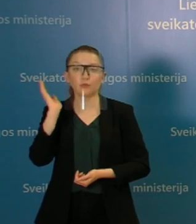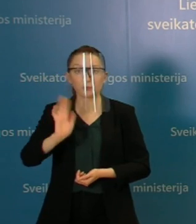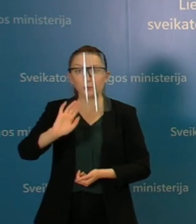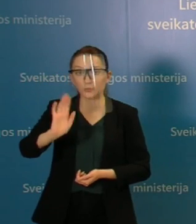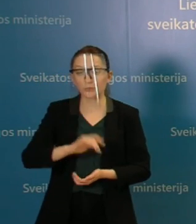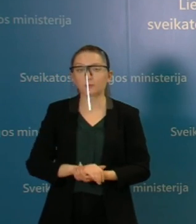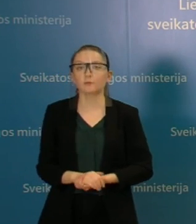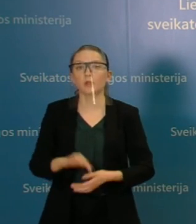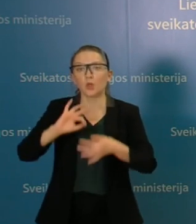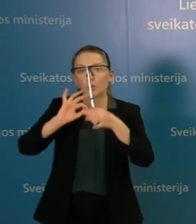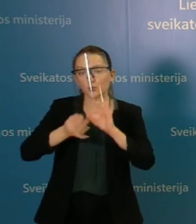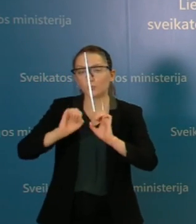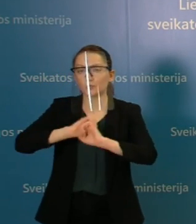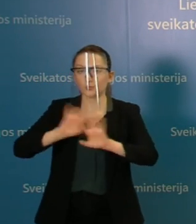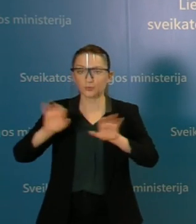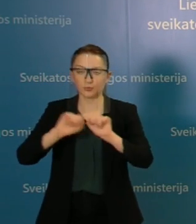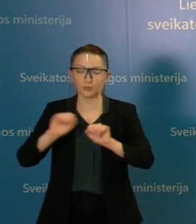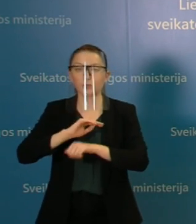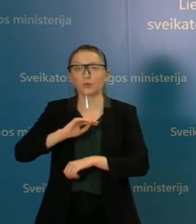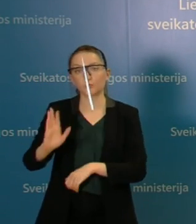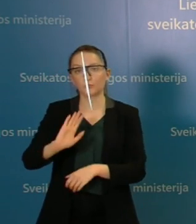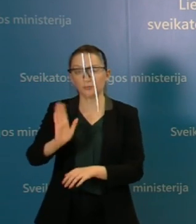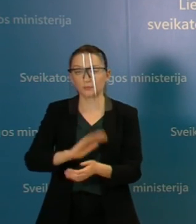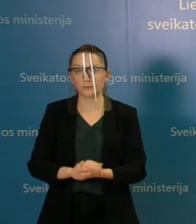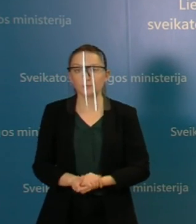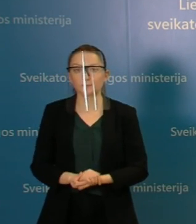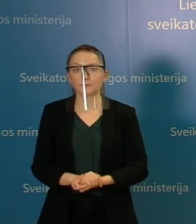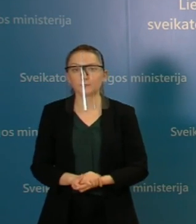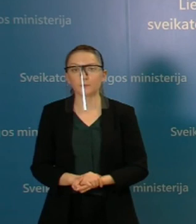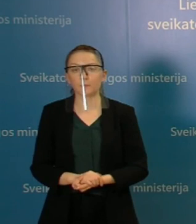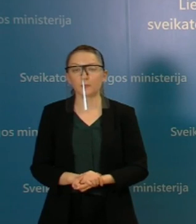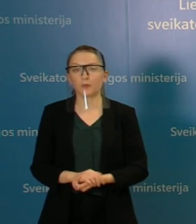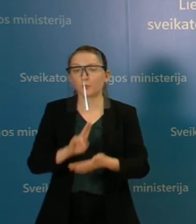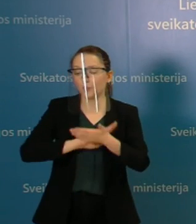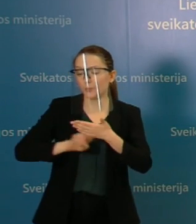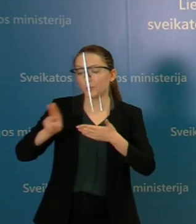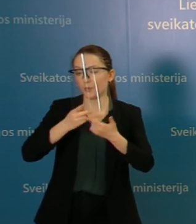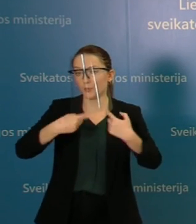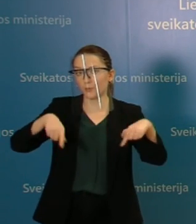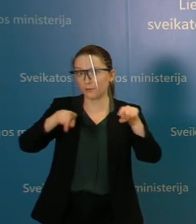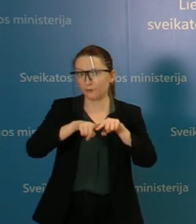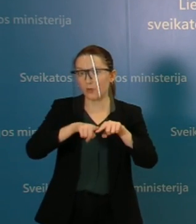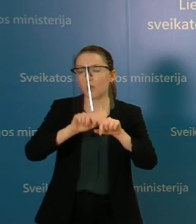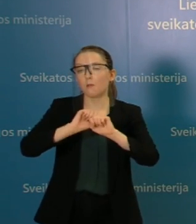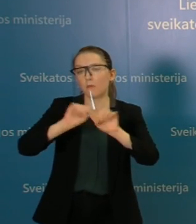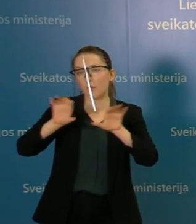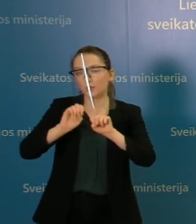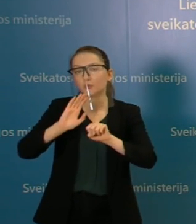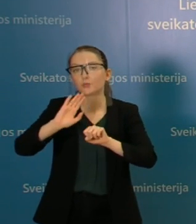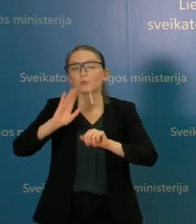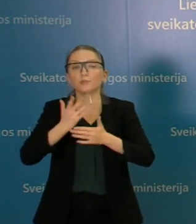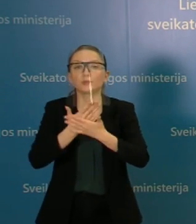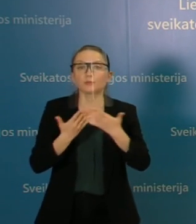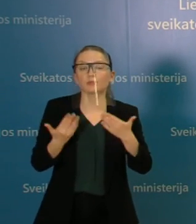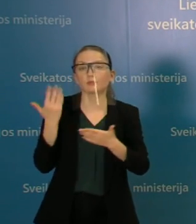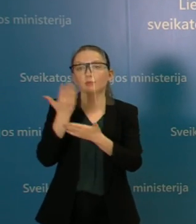galbūt į ne šiek tiek daugiau aiškumo ir savo kaip profesionalo tam tikrus paaiškinimus pateiks